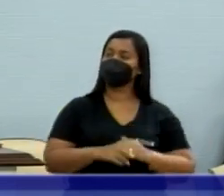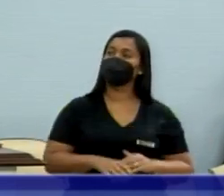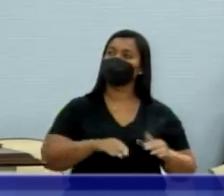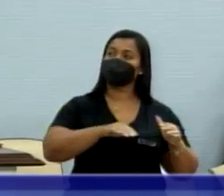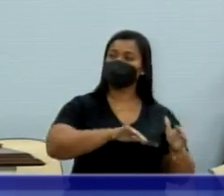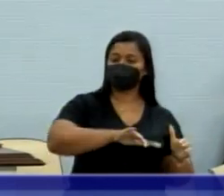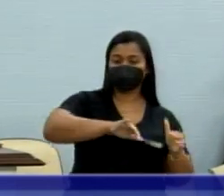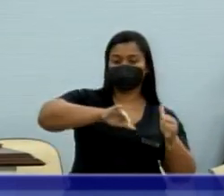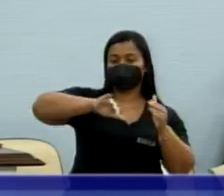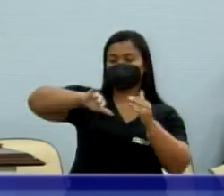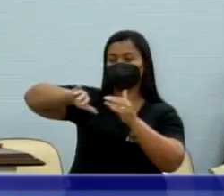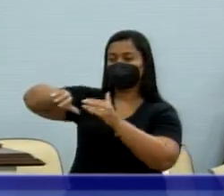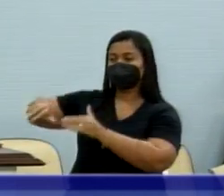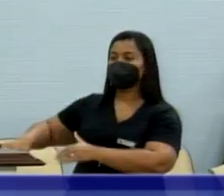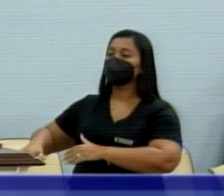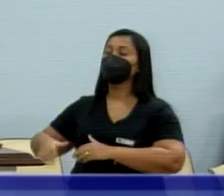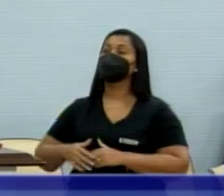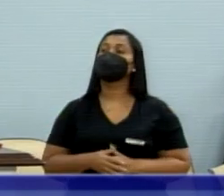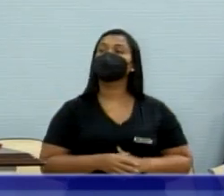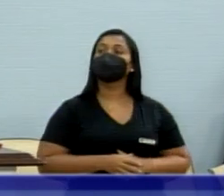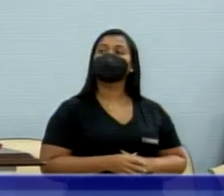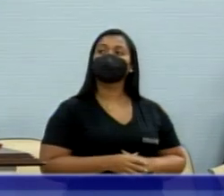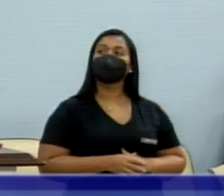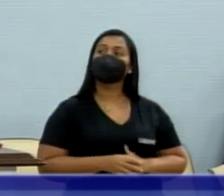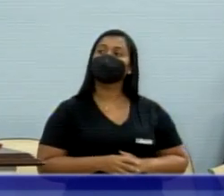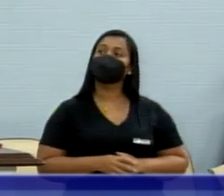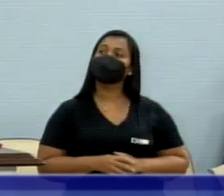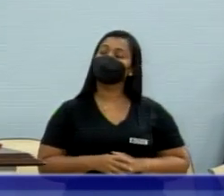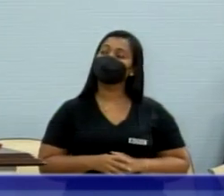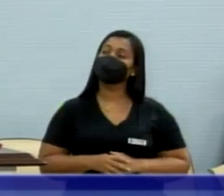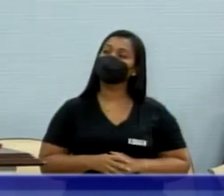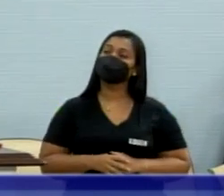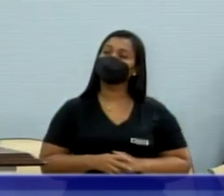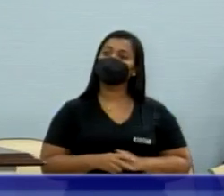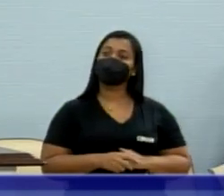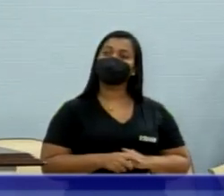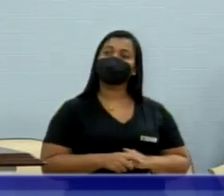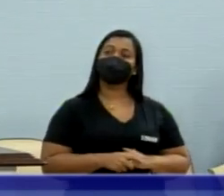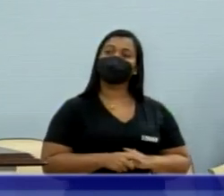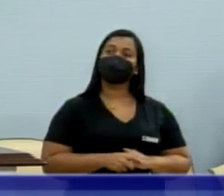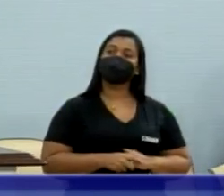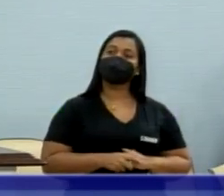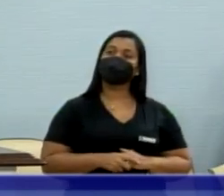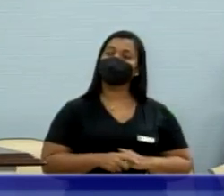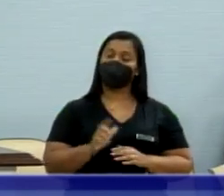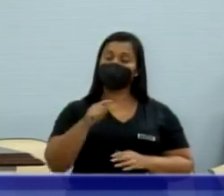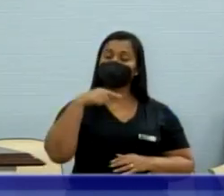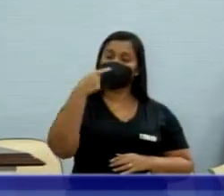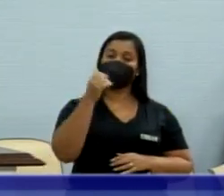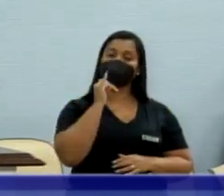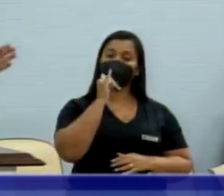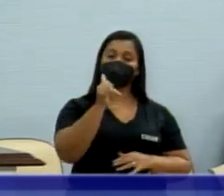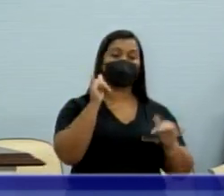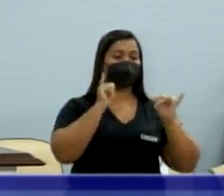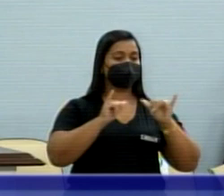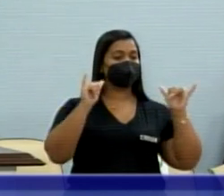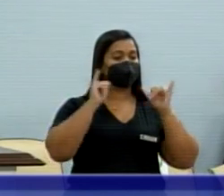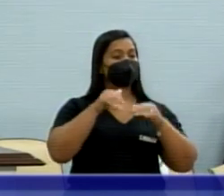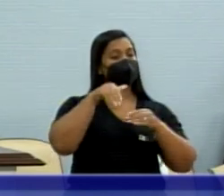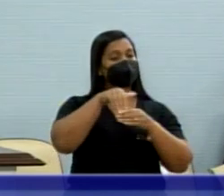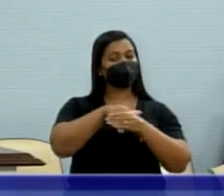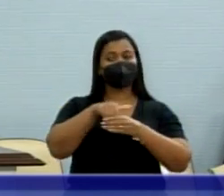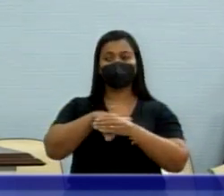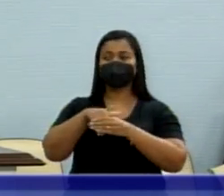Eu vou falar na moção, eu falo o que eu tenho que fazer, eu faço declaração de voto e